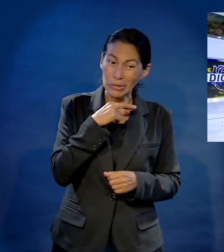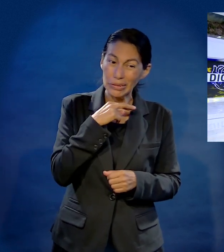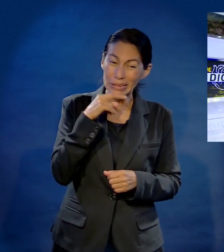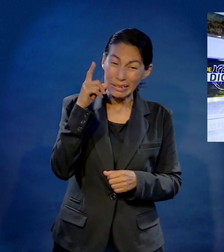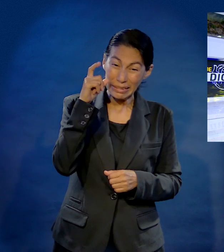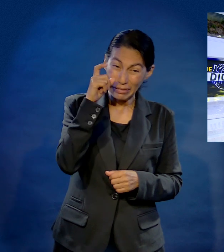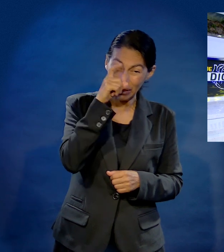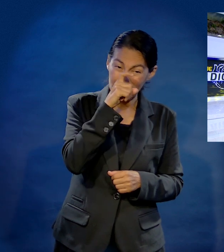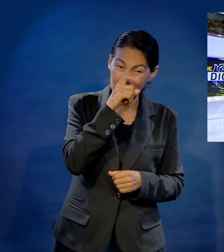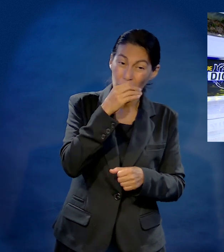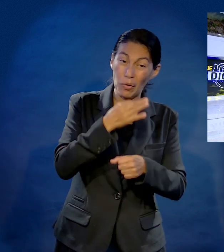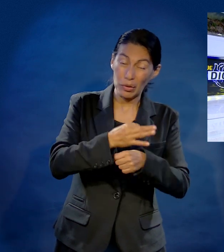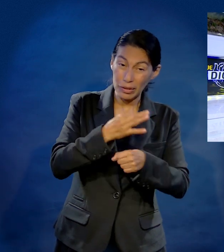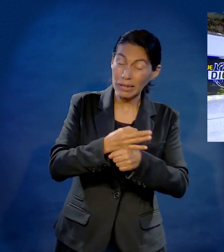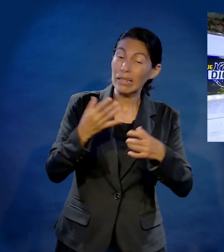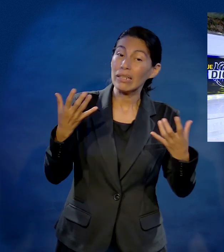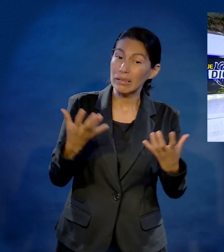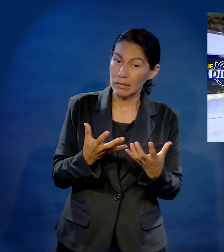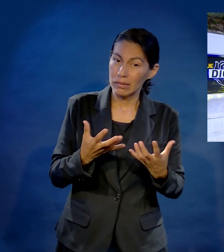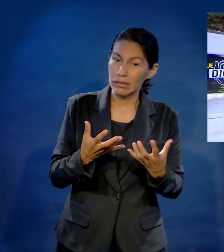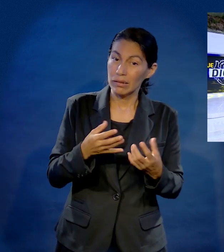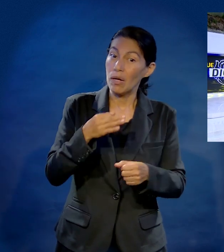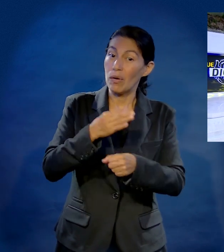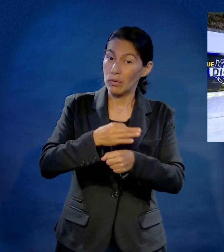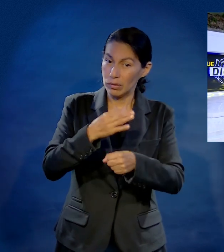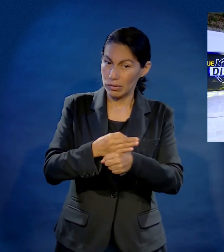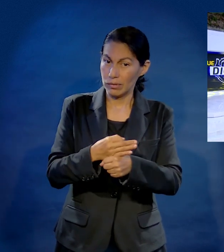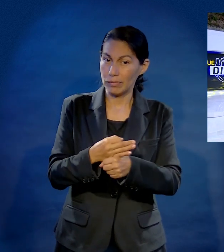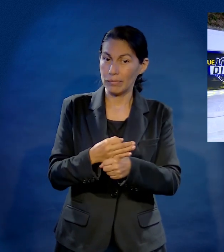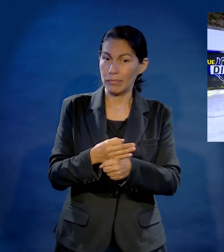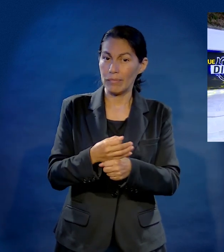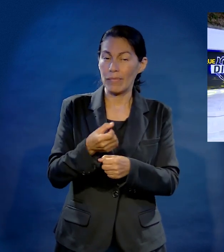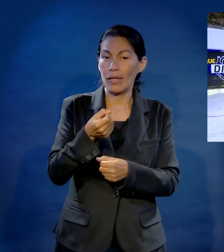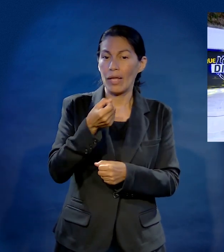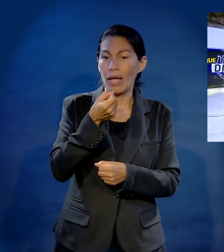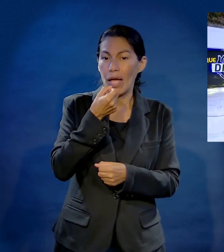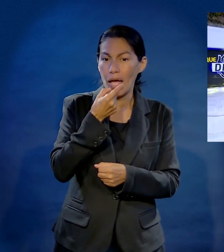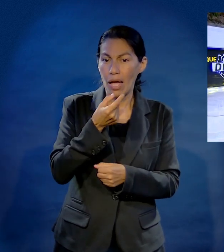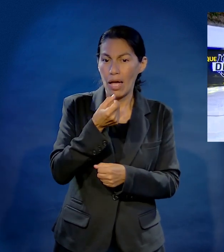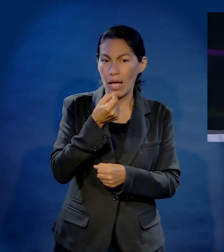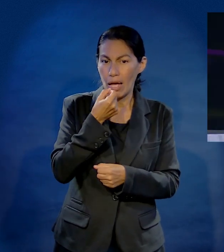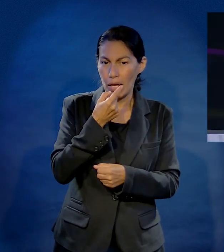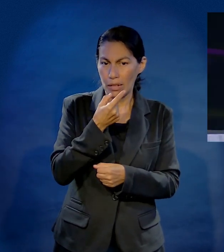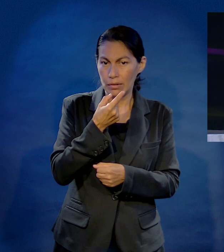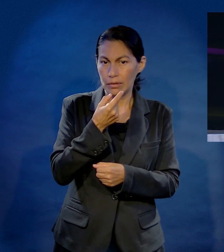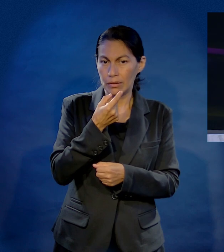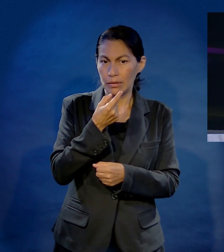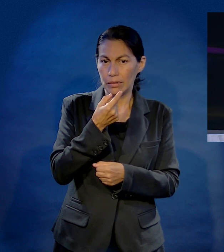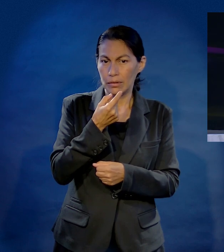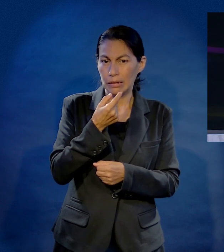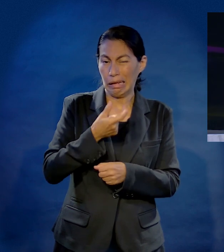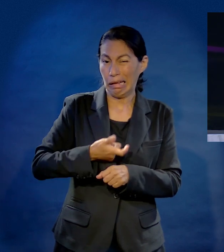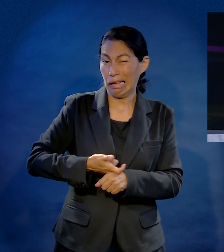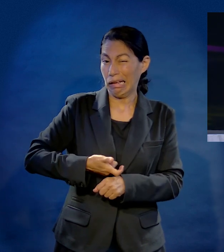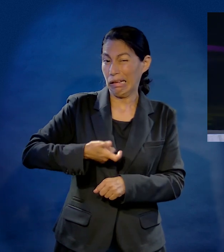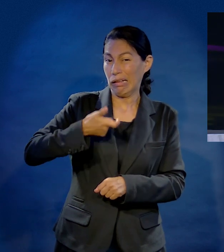van a estar muy difíciles, pero si hay un momento de actuar, es esto, es ahora, es ahora. Hay unas pastillas, me dice,